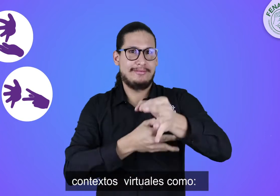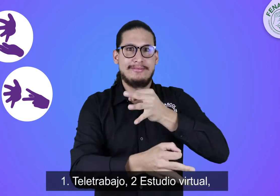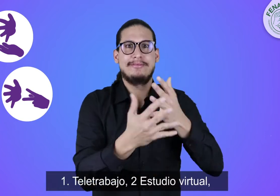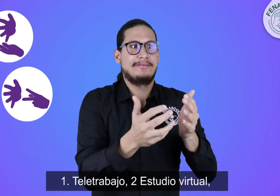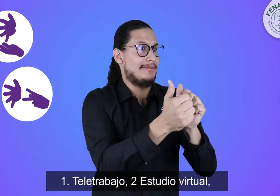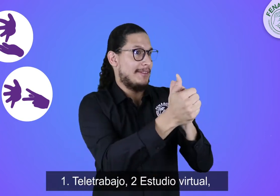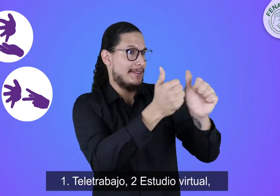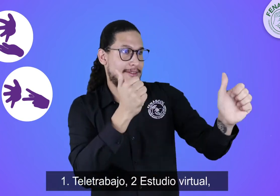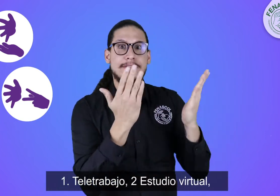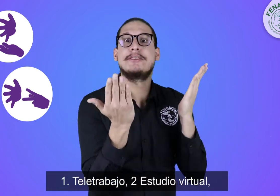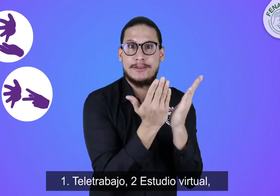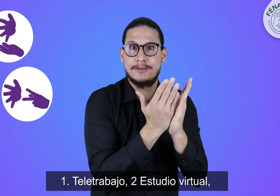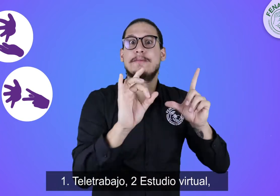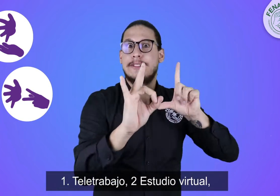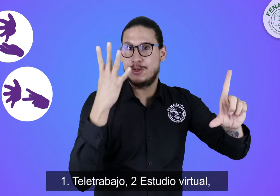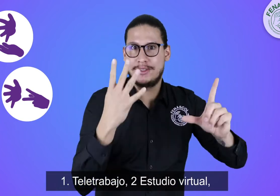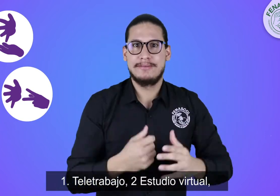teletrabajo, estudio virtual,